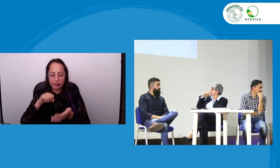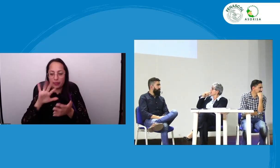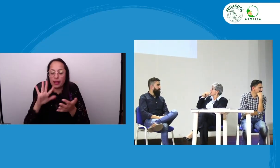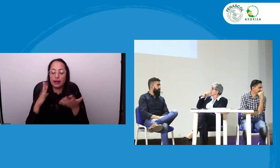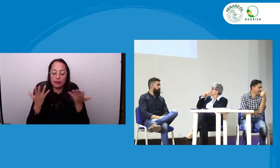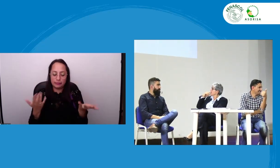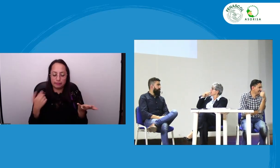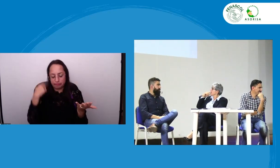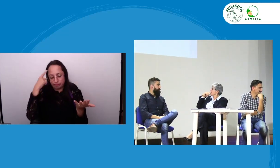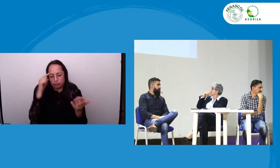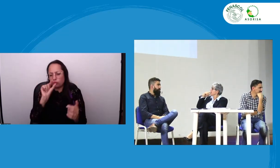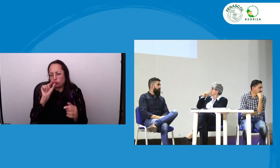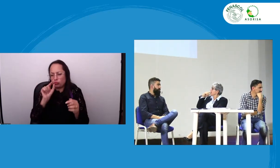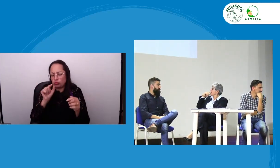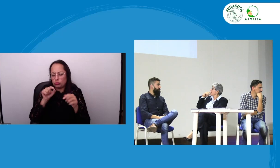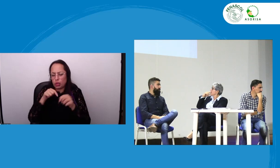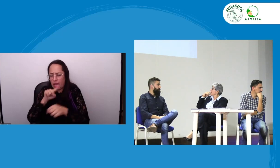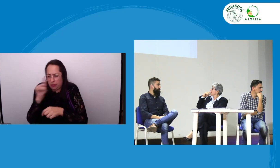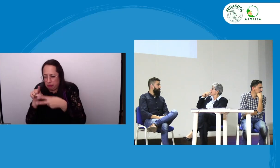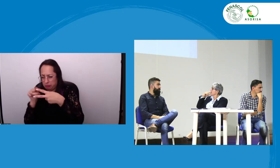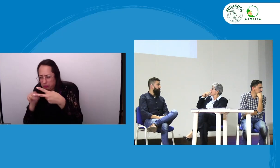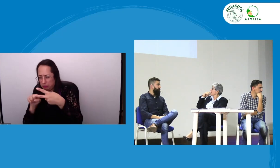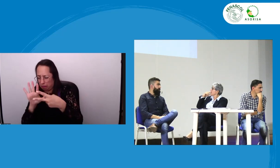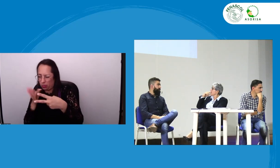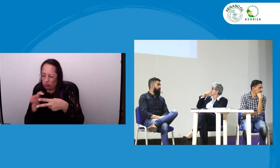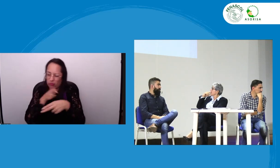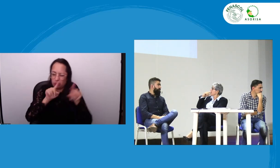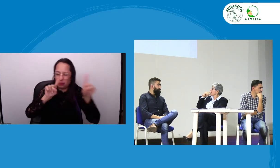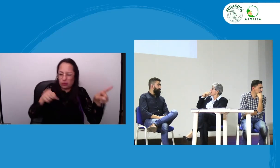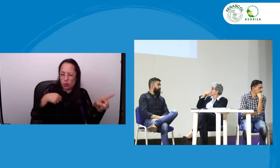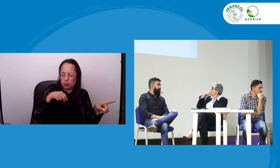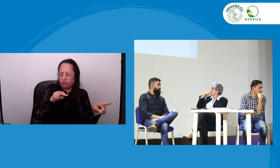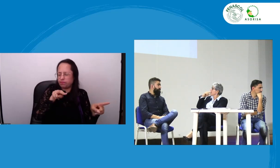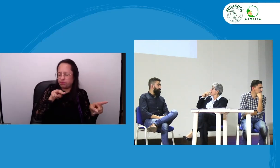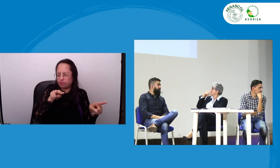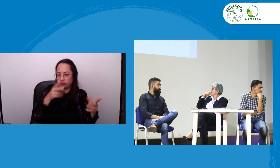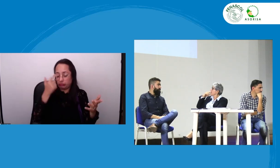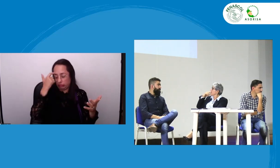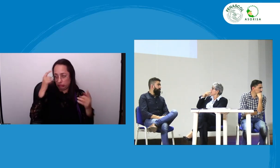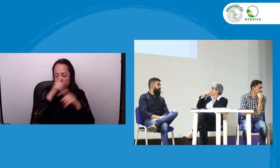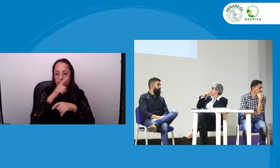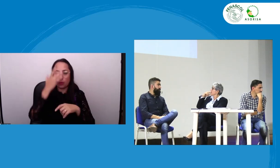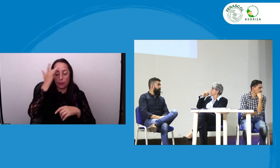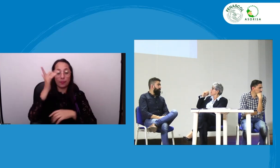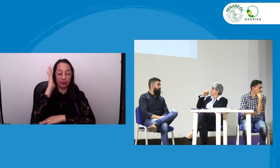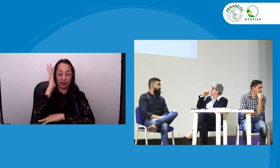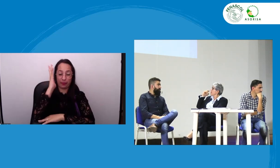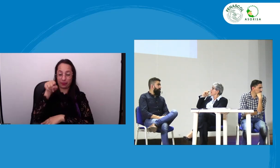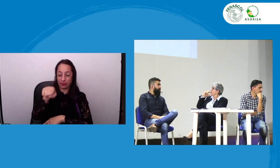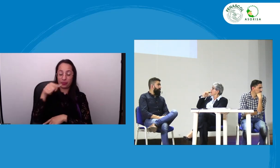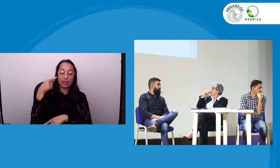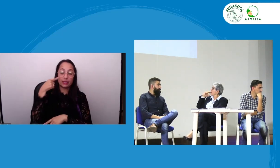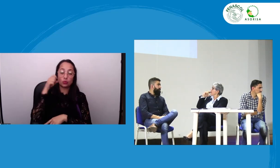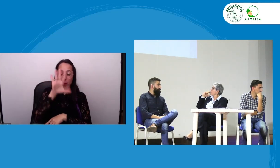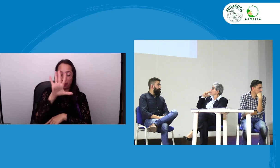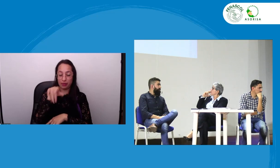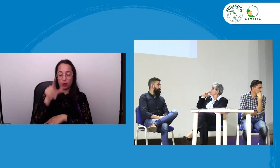bueno yo estaba levantando la mano para participar y solamente tengo como dos inquietudes algo previo respecto a la